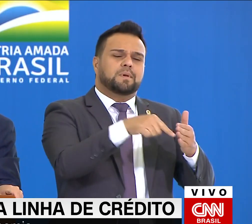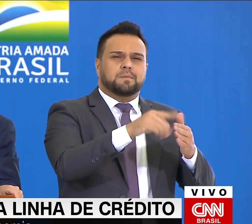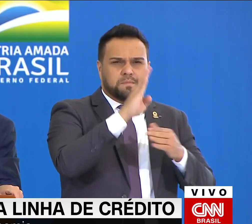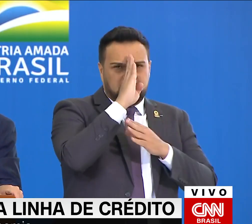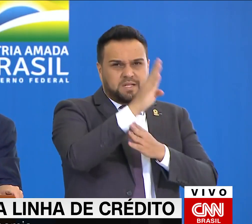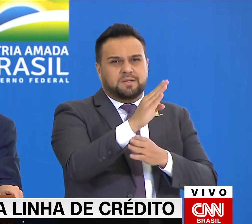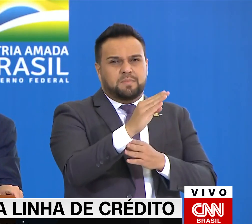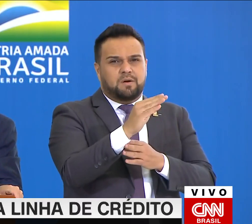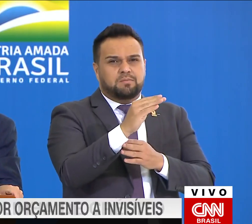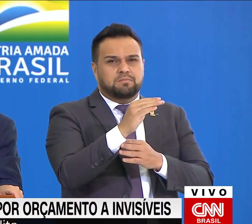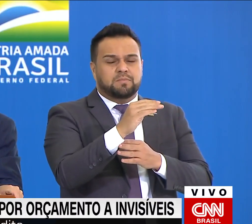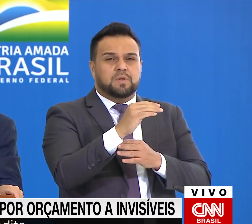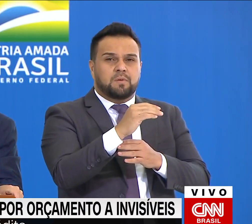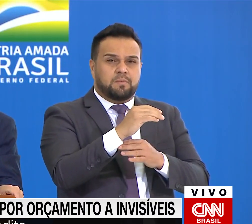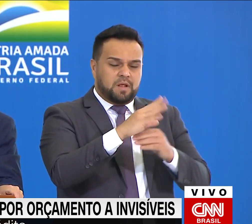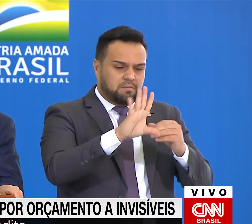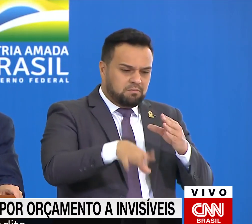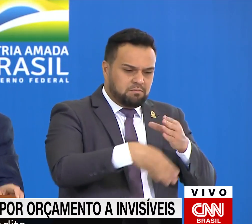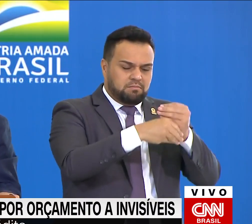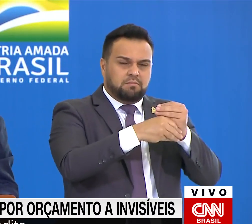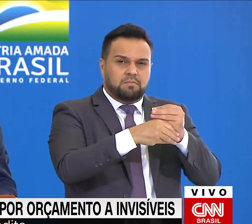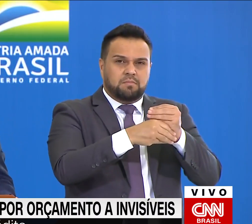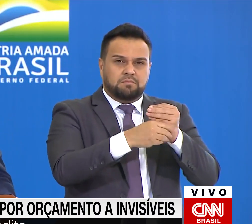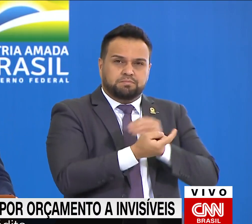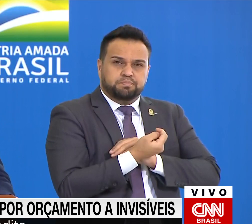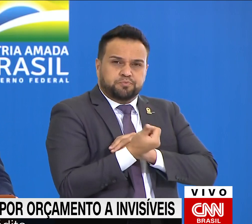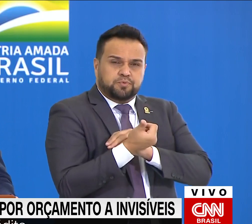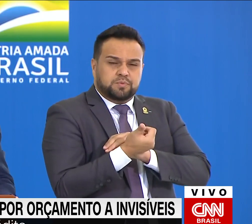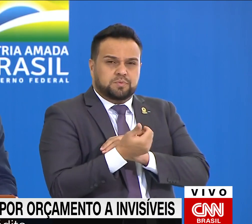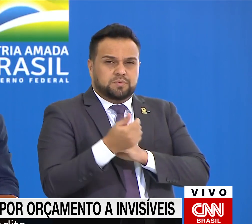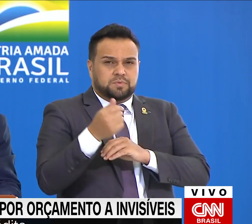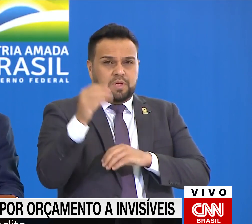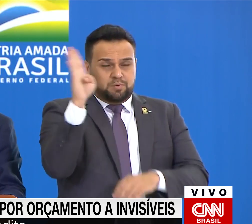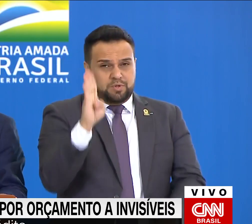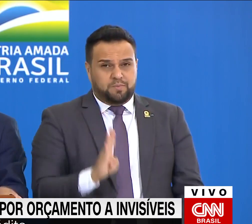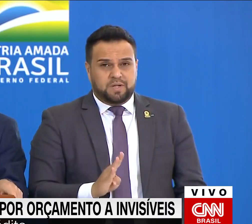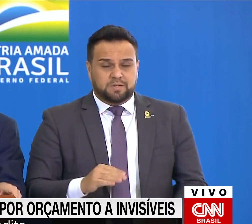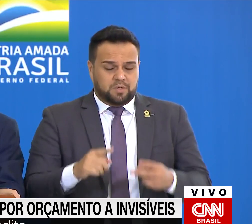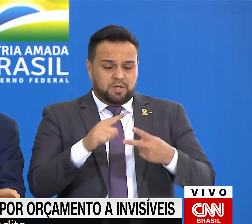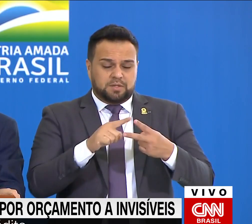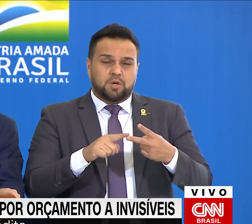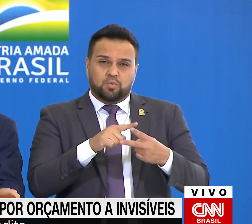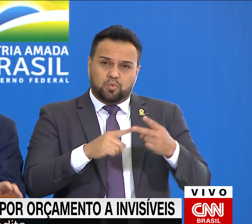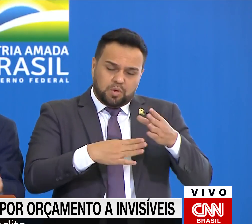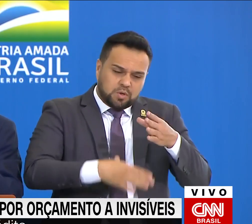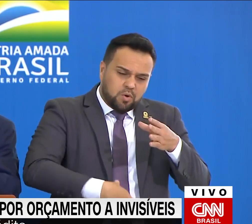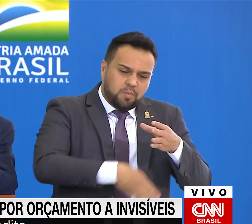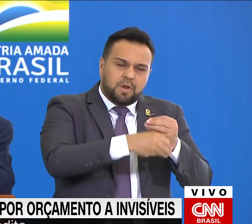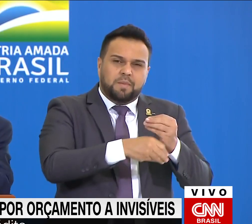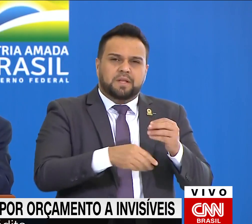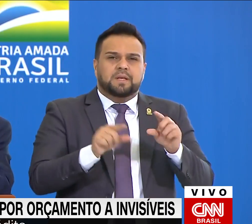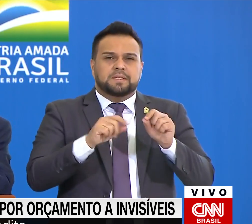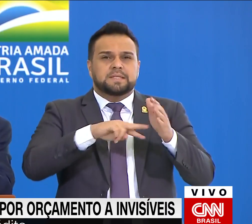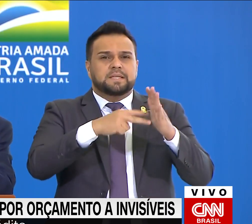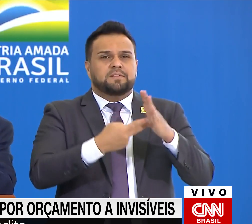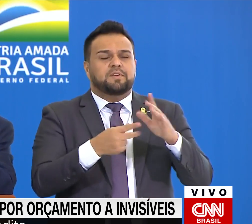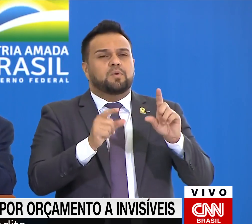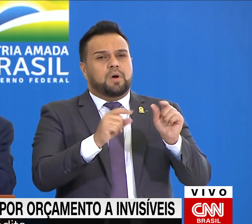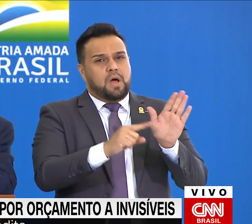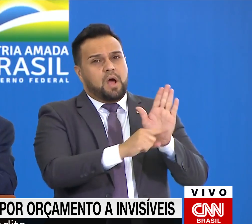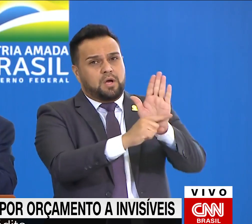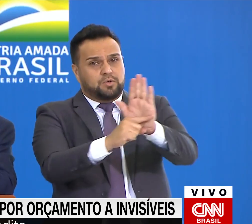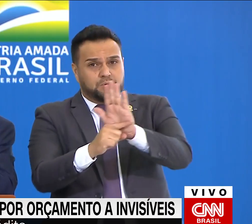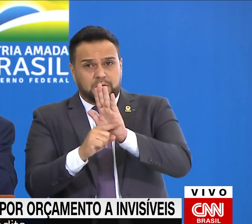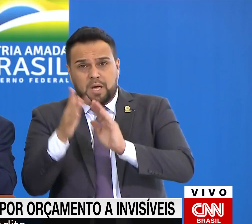reforço do Auxílio Brasil. Então, são duas medidas complementares. Elas significam estendermos as mãos,